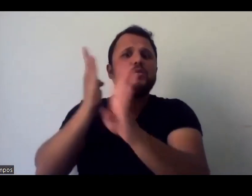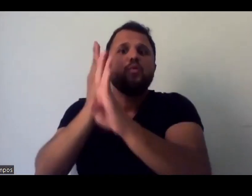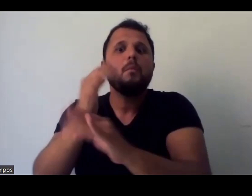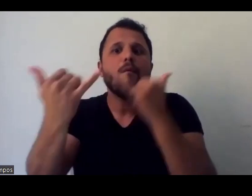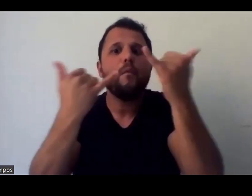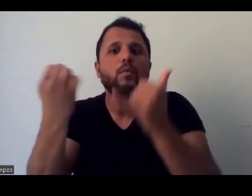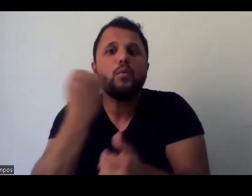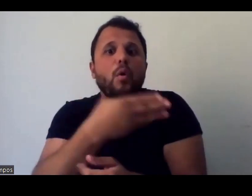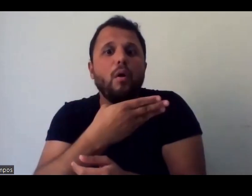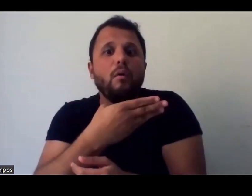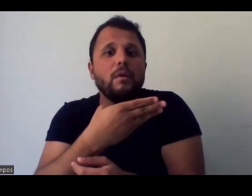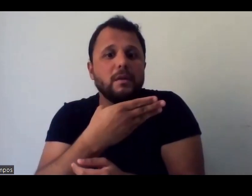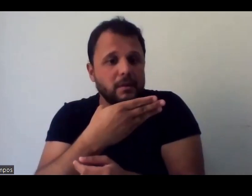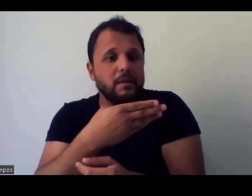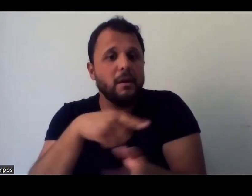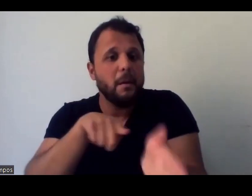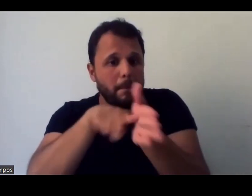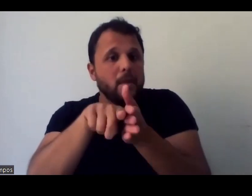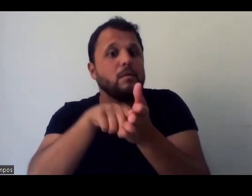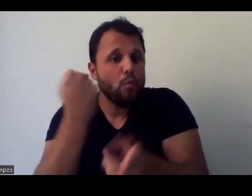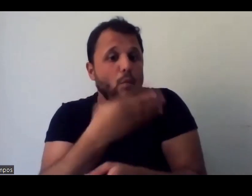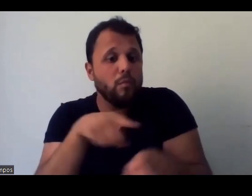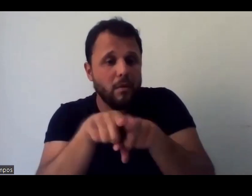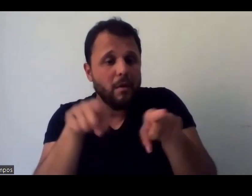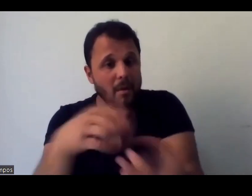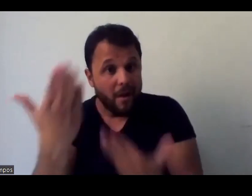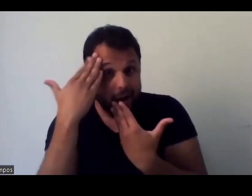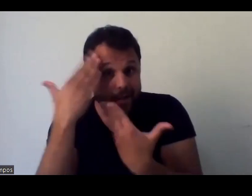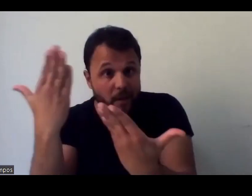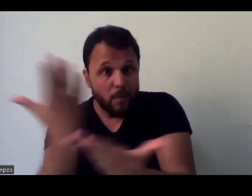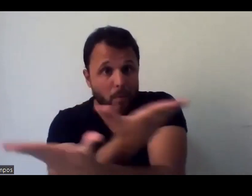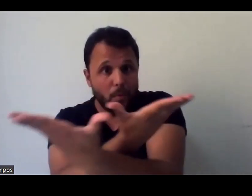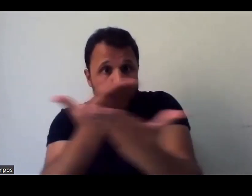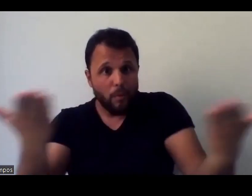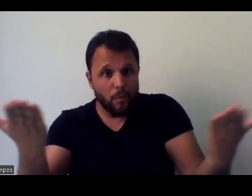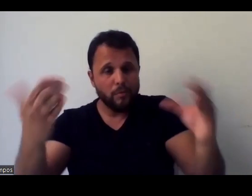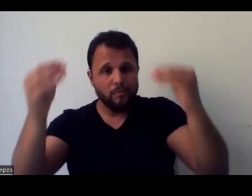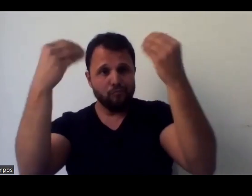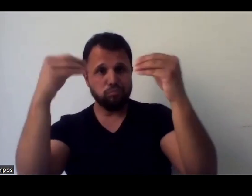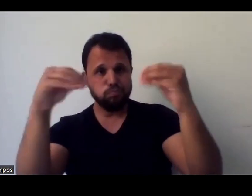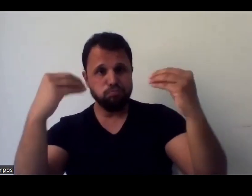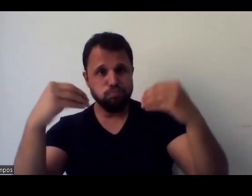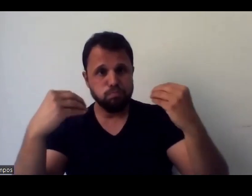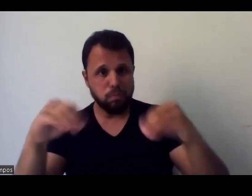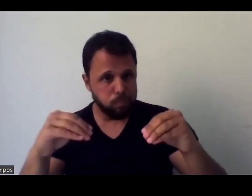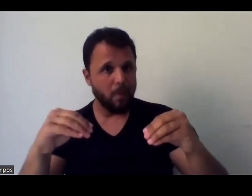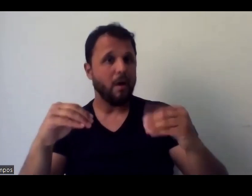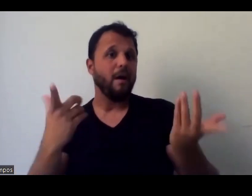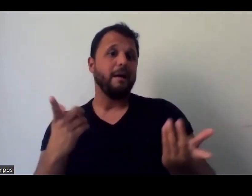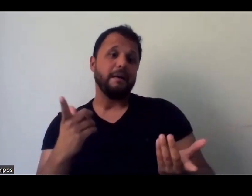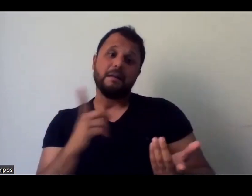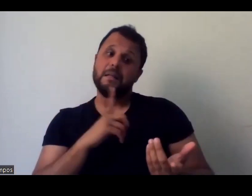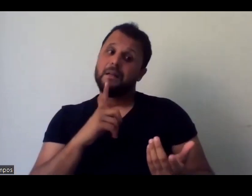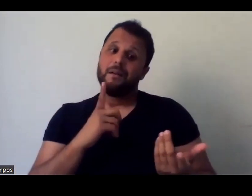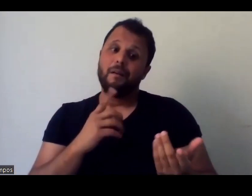Então, agradeço a todos que escreveram mesmo, né, anotaram, teve algumas questões que a gente não conseguiu abordar,